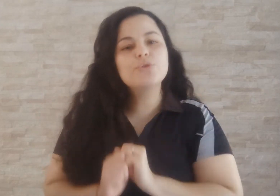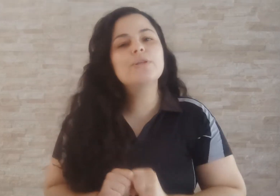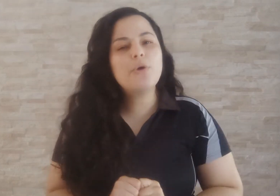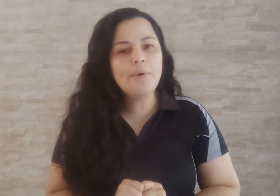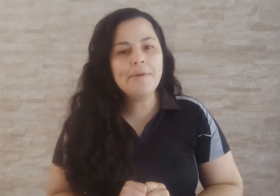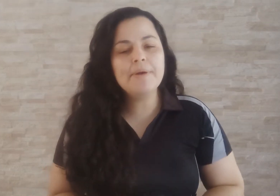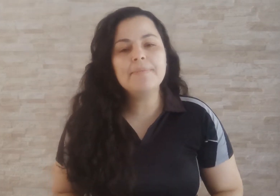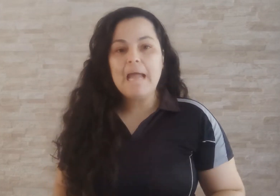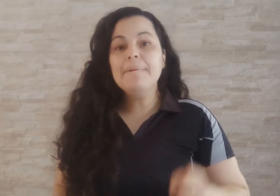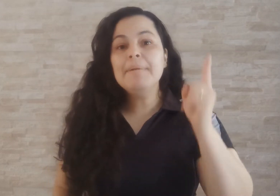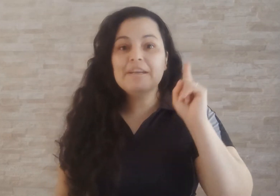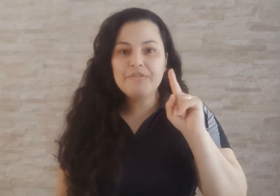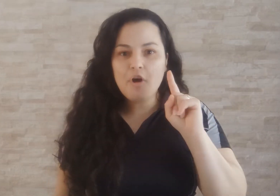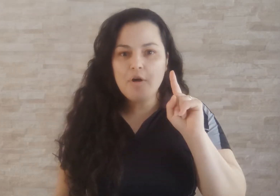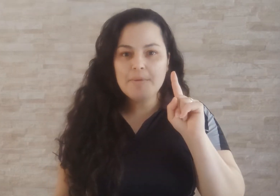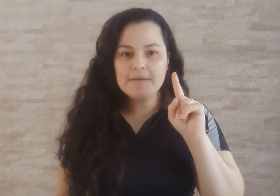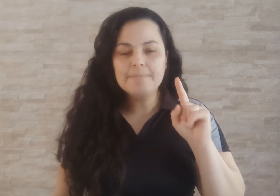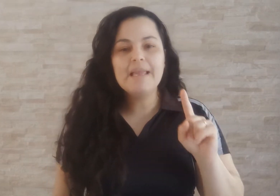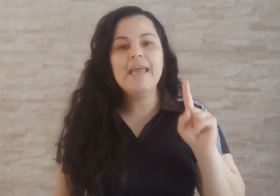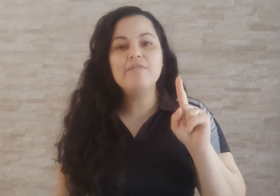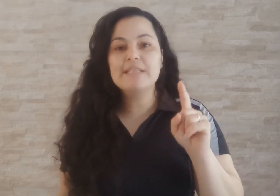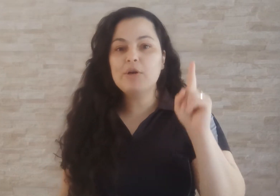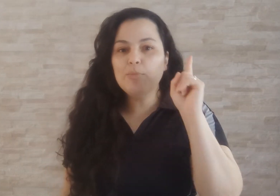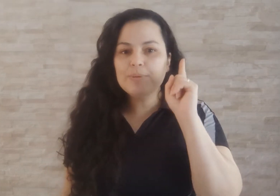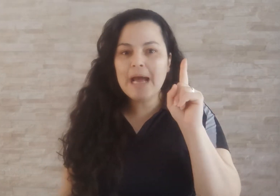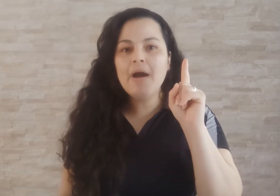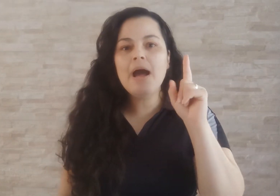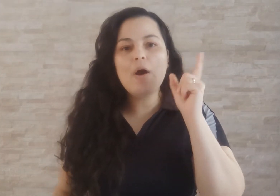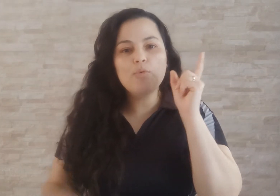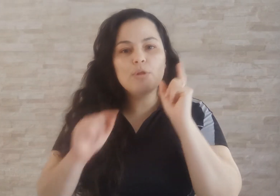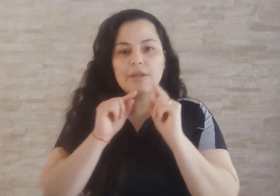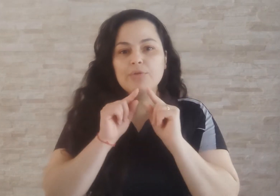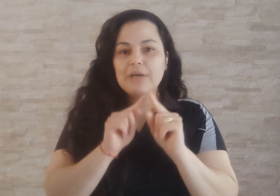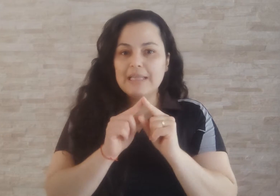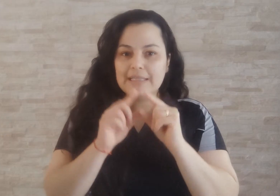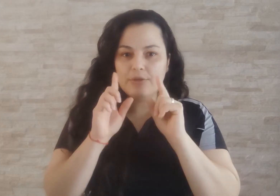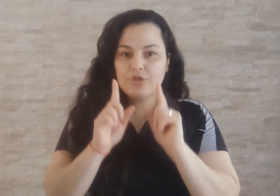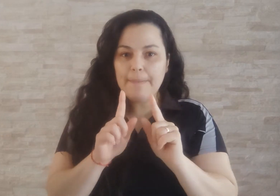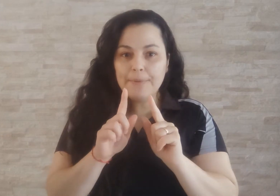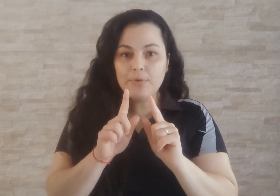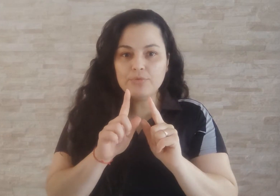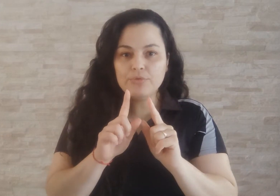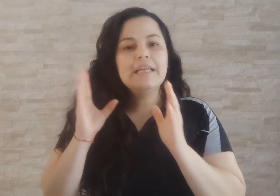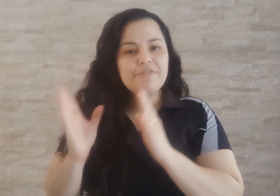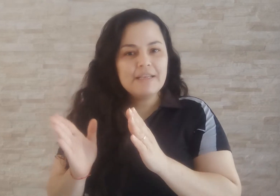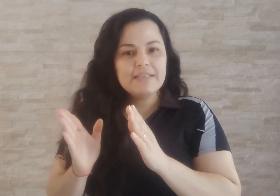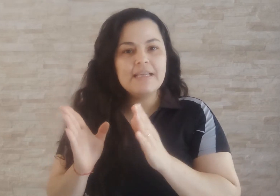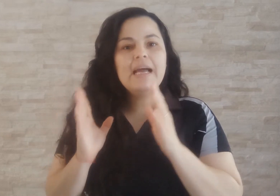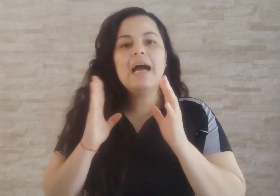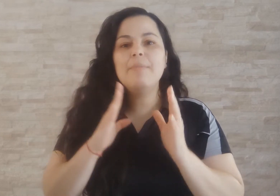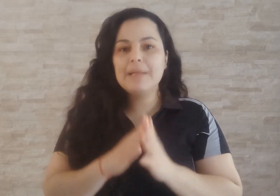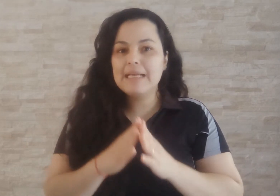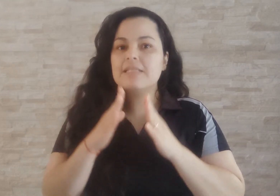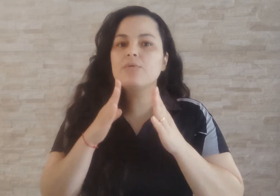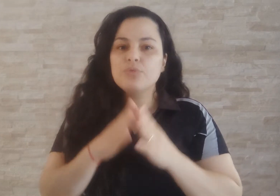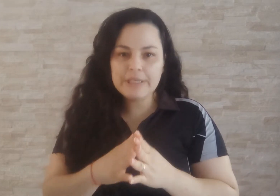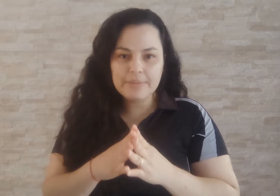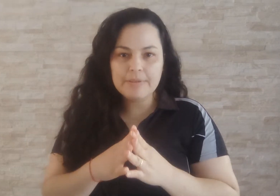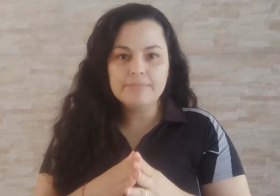gruda com o imã. A primeira forma é você comprar o bloquinho do calendário já pronto e fazer a aplicação no imã,